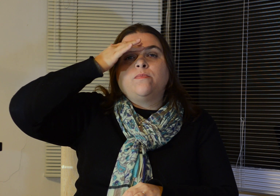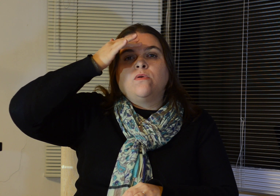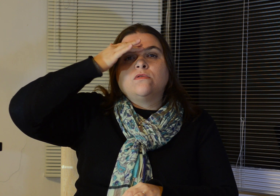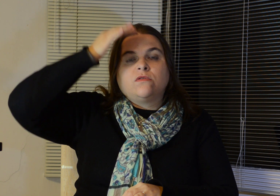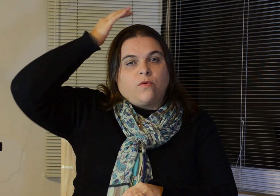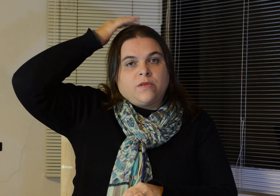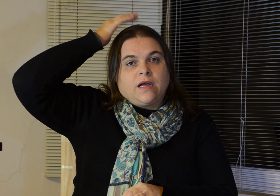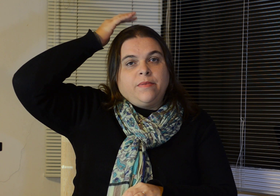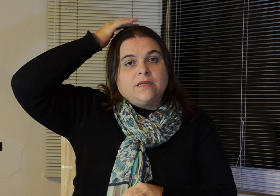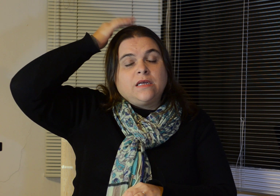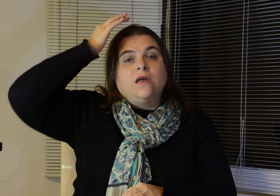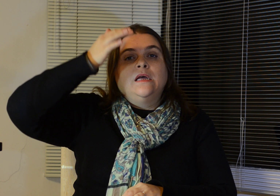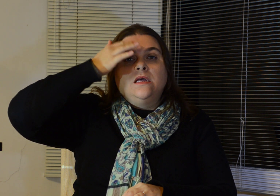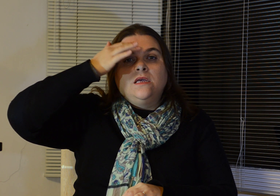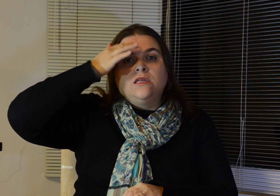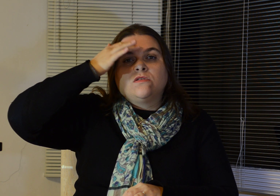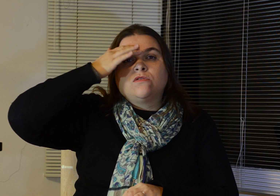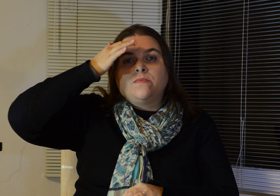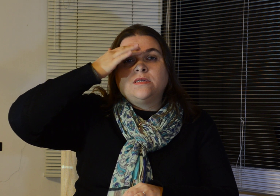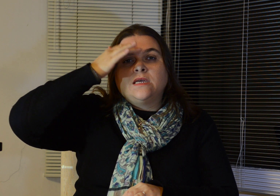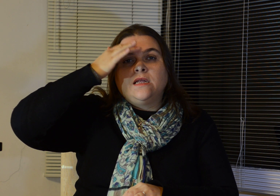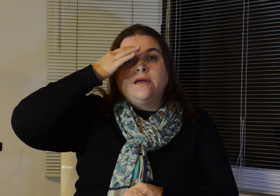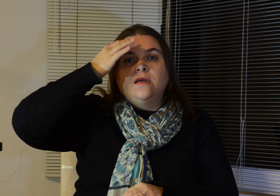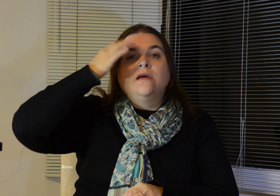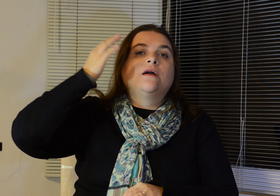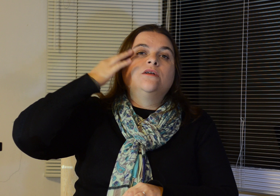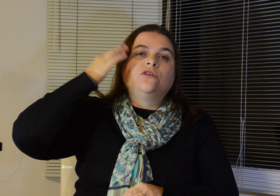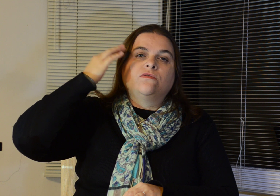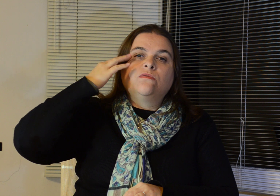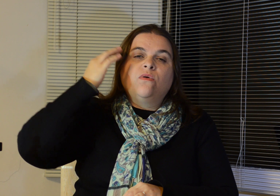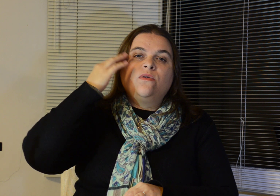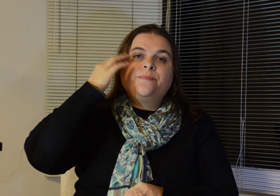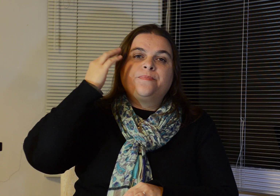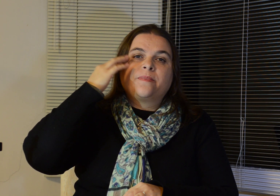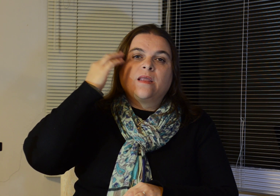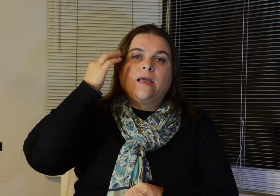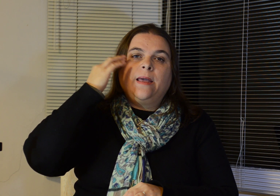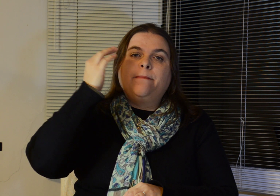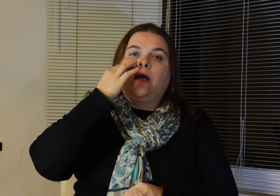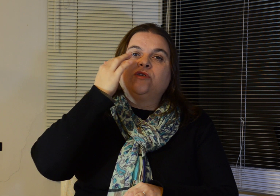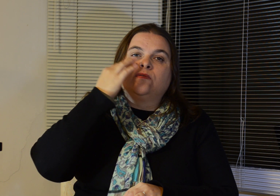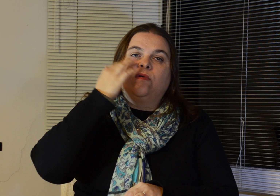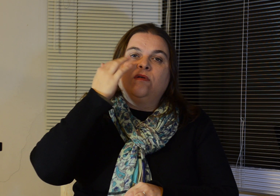pontos, topo da cabeça, início da sobrancelha, cantinho do olho, embaixo do olho,